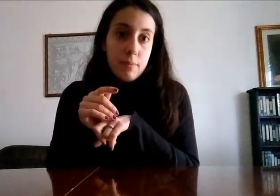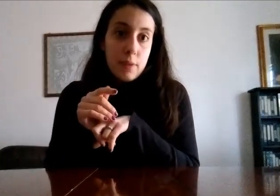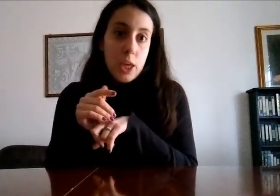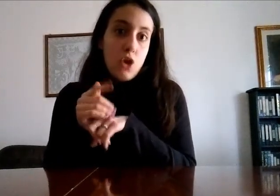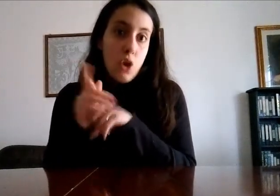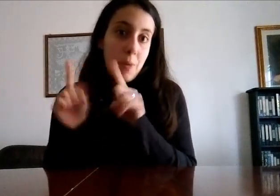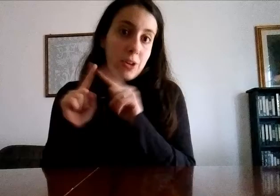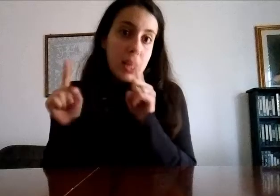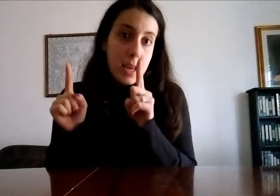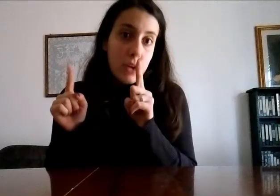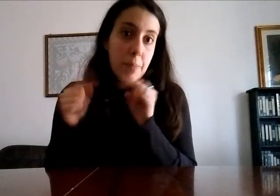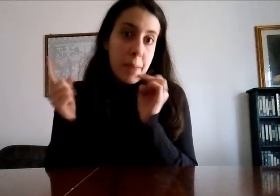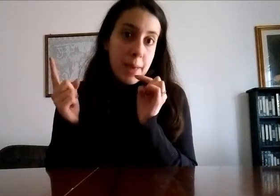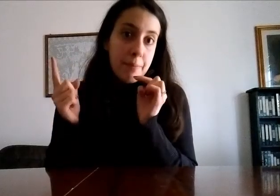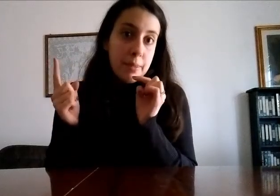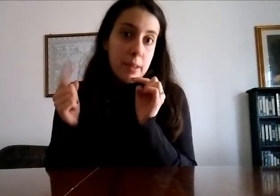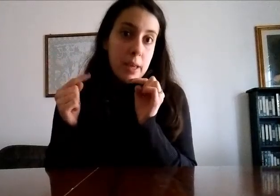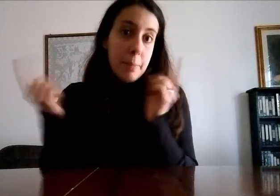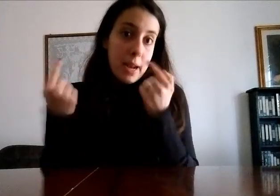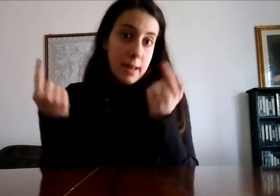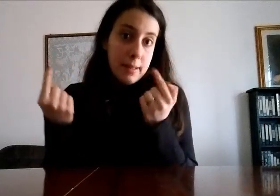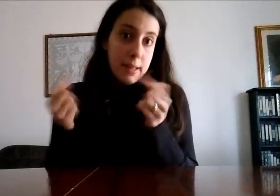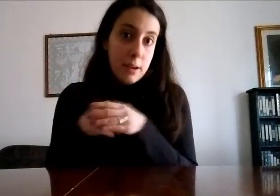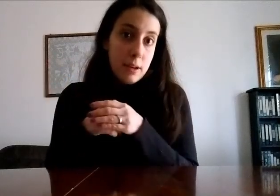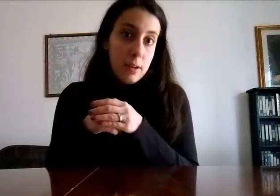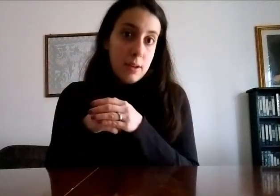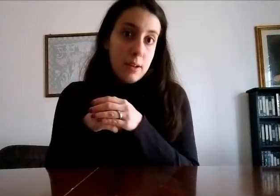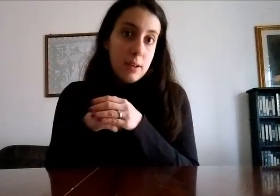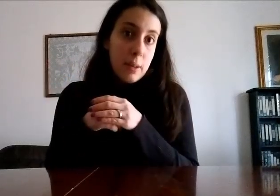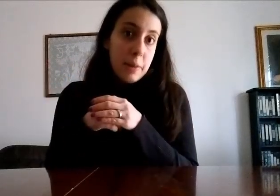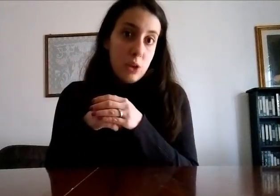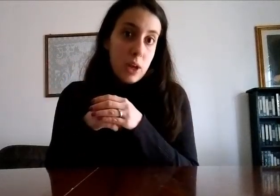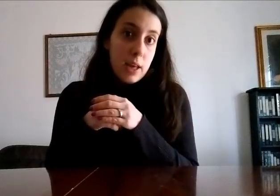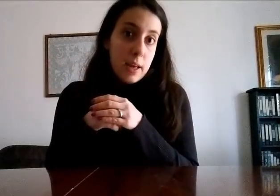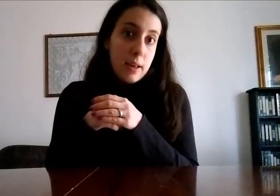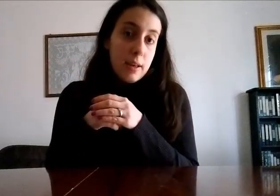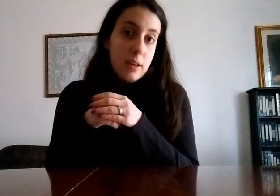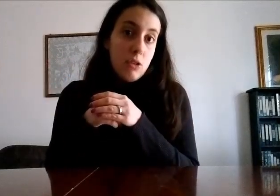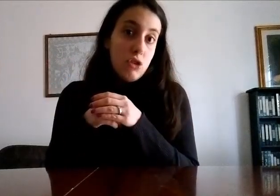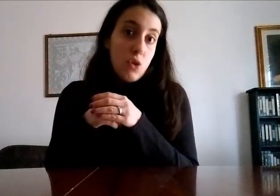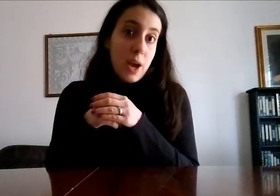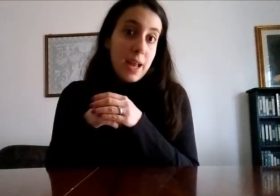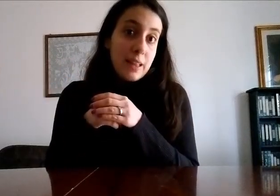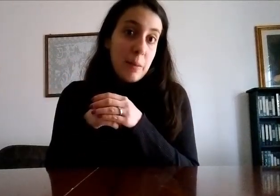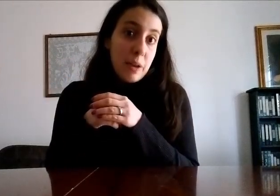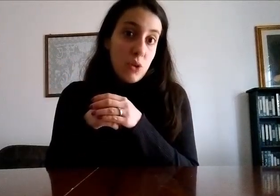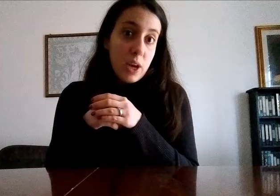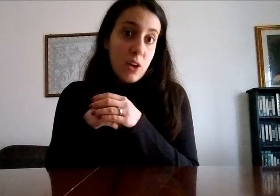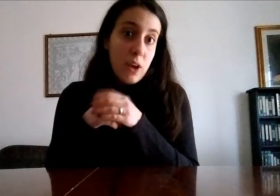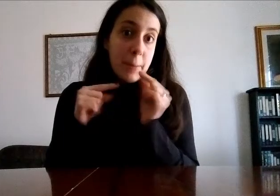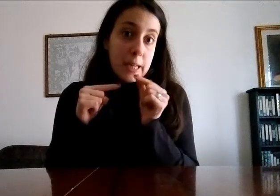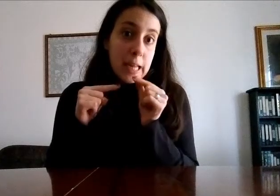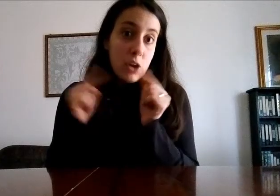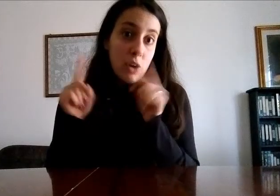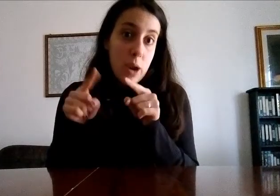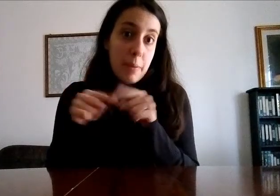io non lo porterei con me in palestra sapendo che ci sono anche altre persone che non appartengono a quella